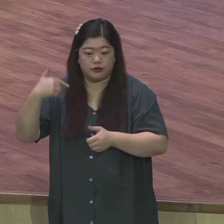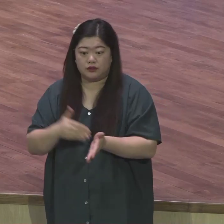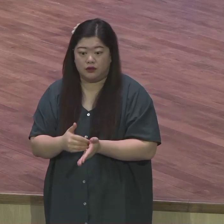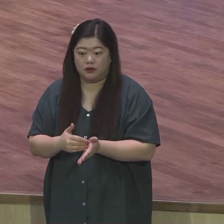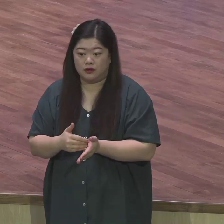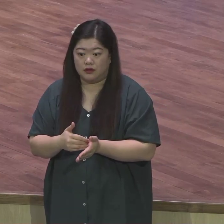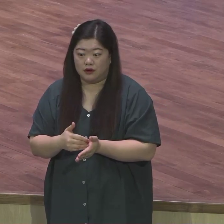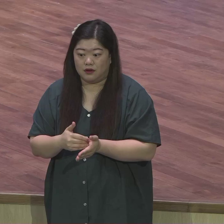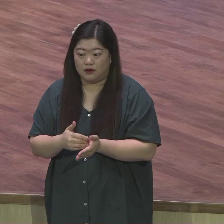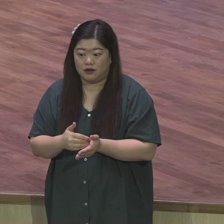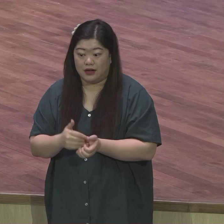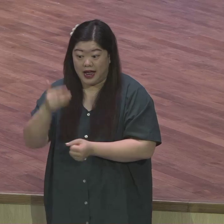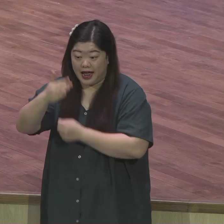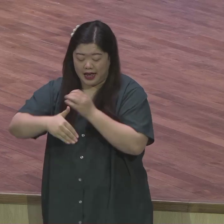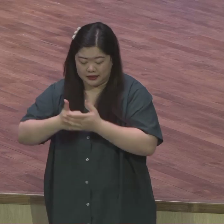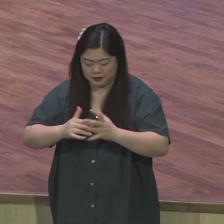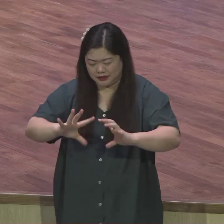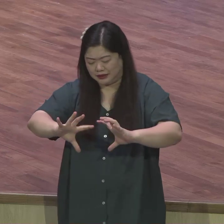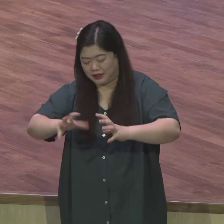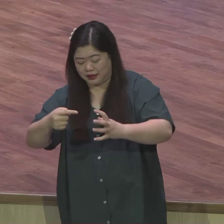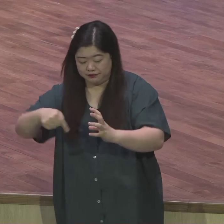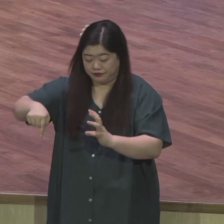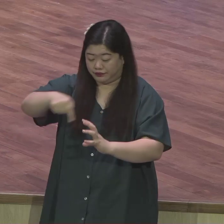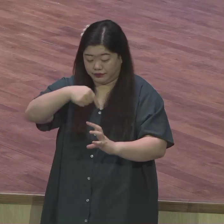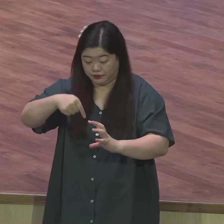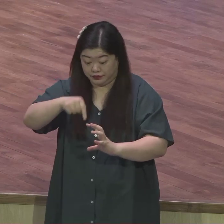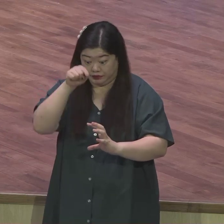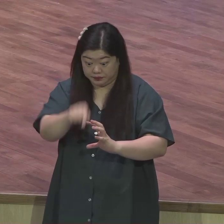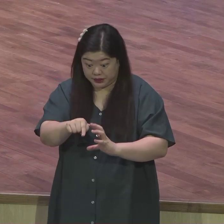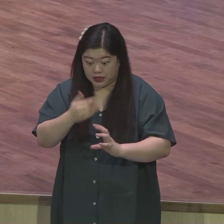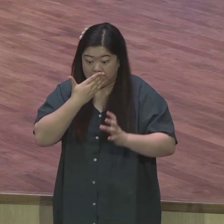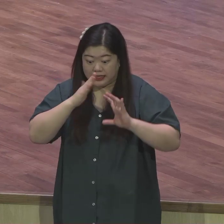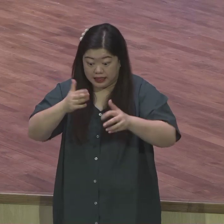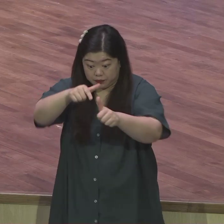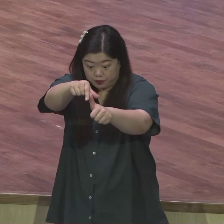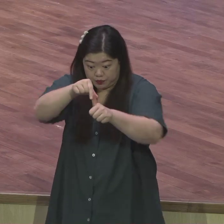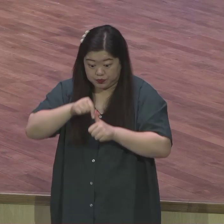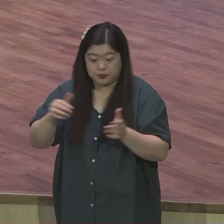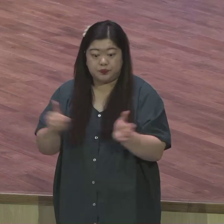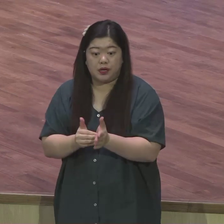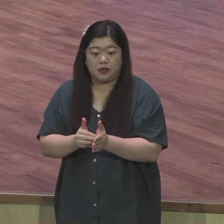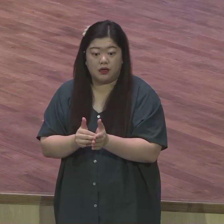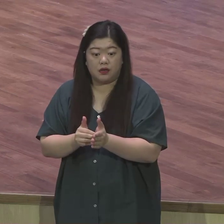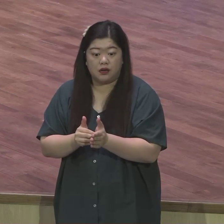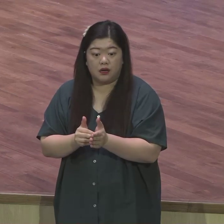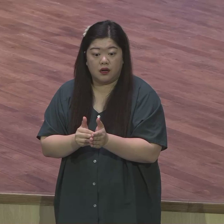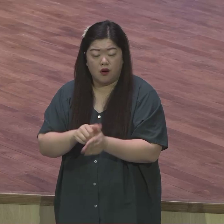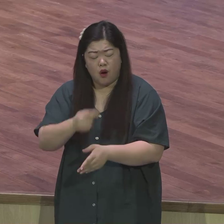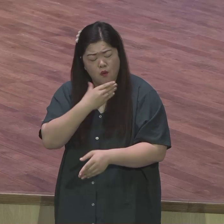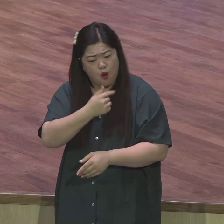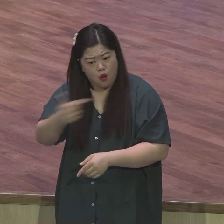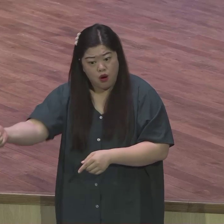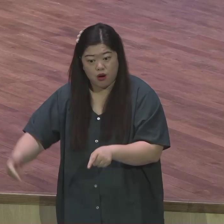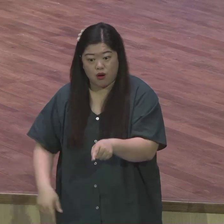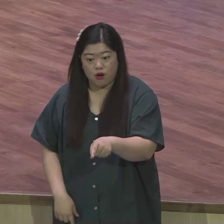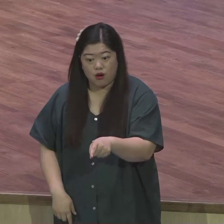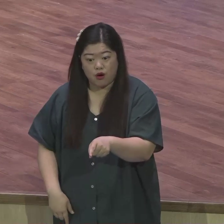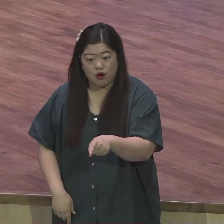하나님으로부터 선택받은 민족이에요 유일하게 그 민족만 그들은 이스라엘 사람이라 이